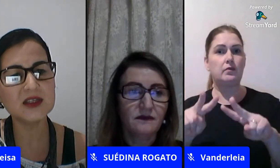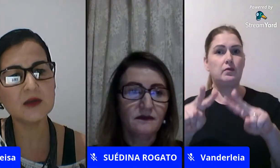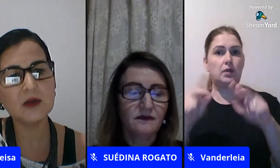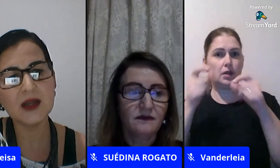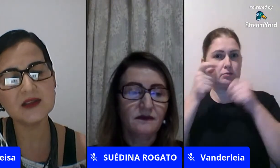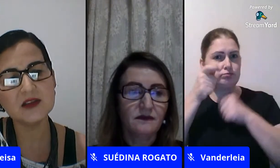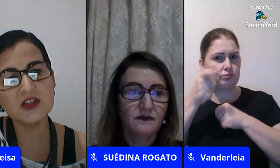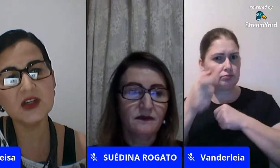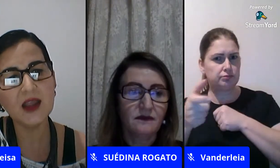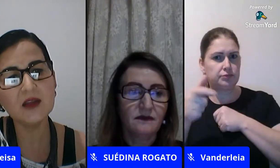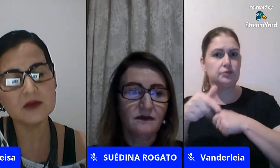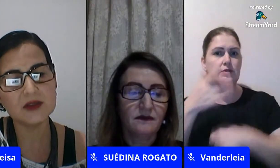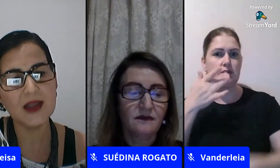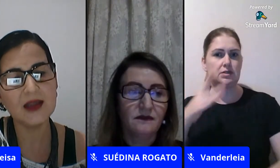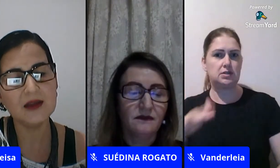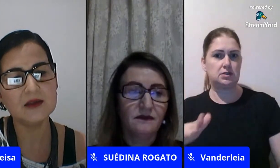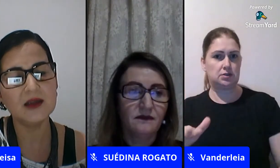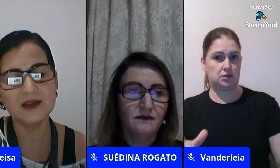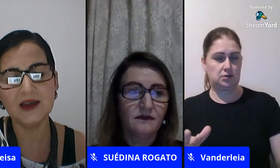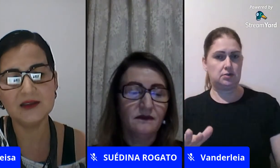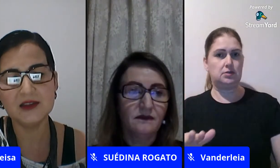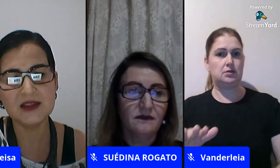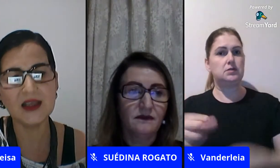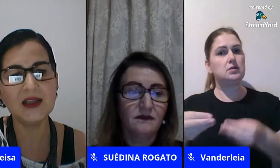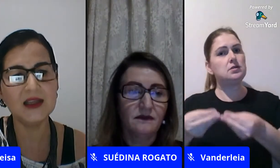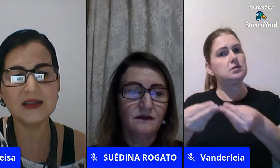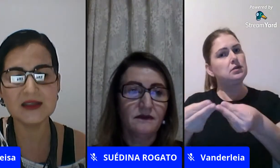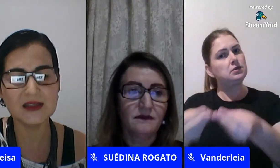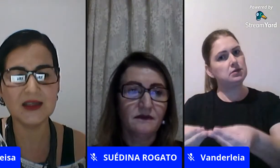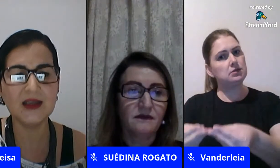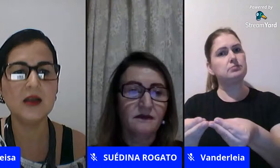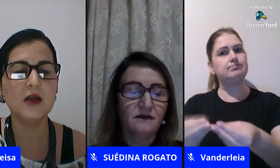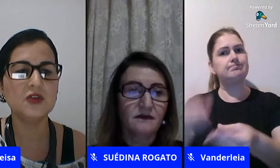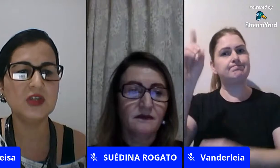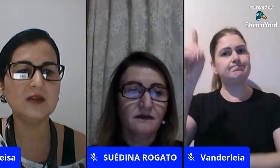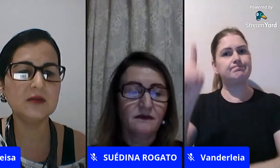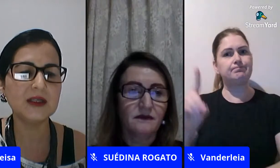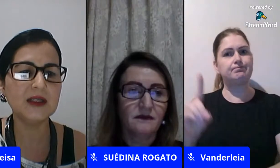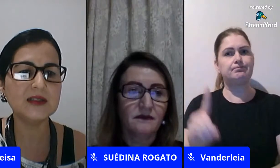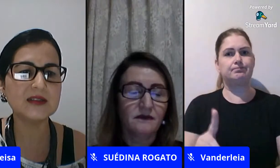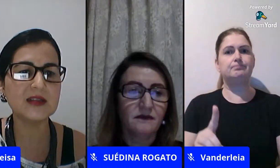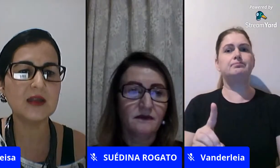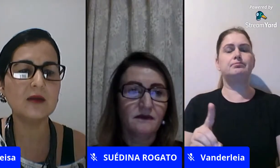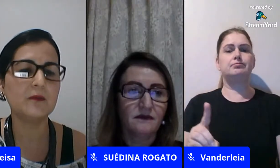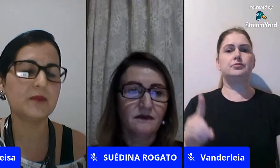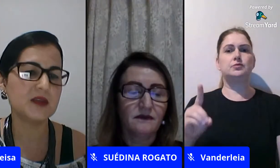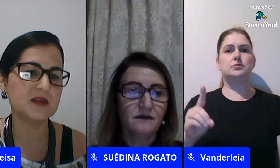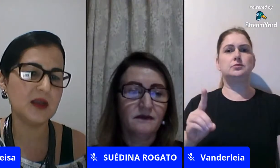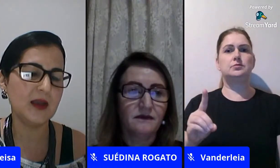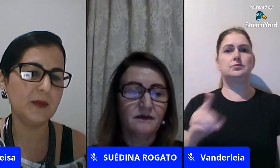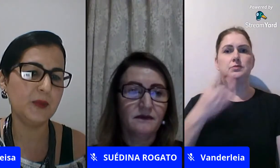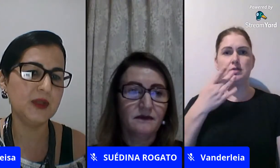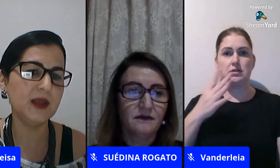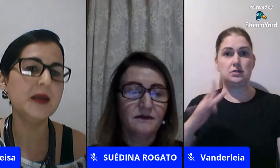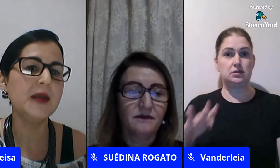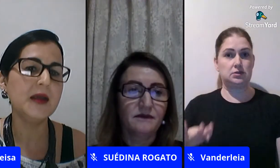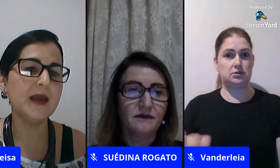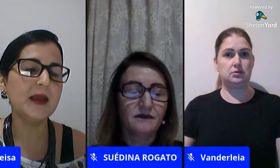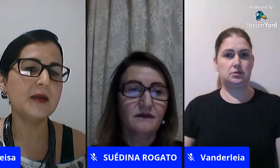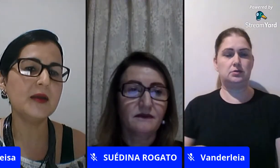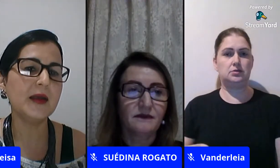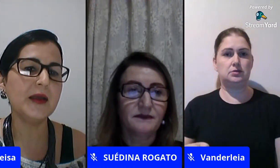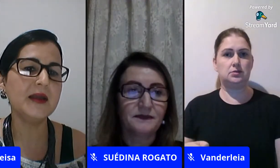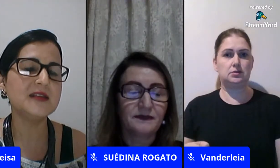luta de assegurar esses direitos né de ser criança né o direito o da criança ser poder